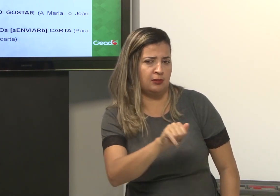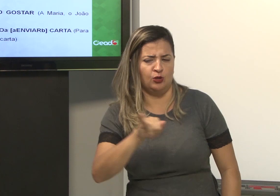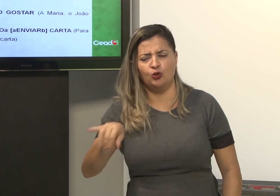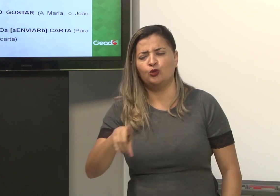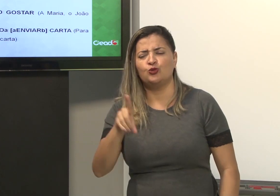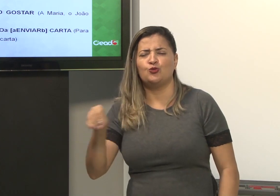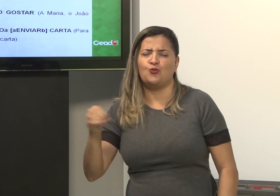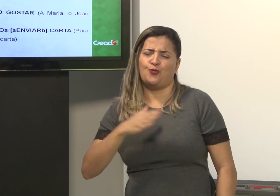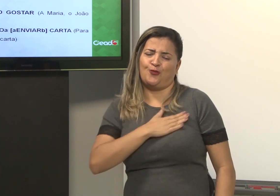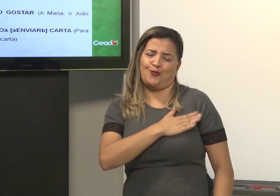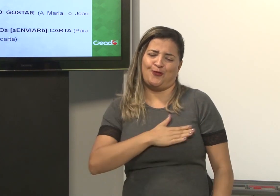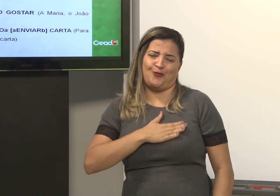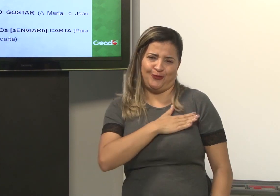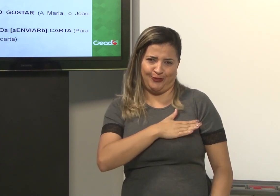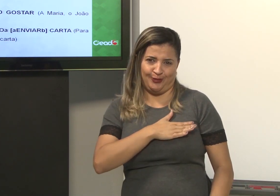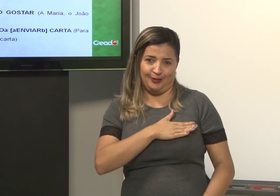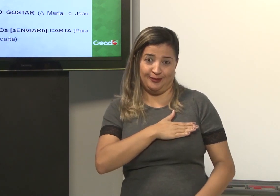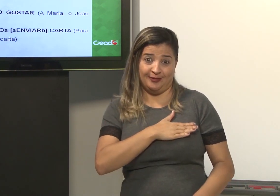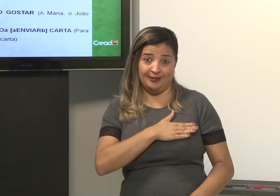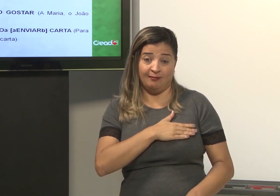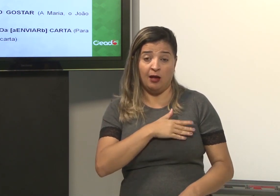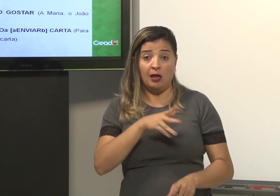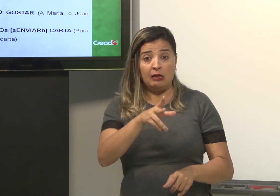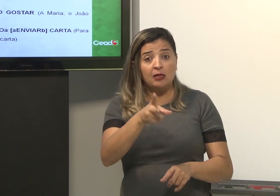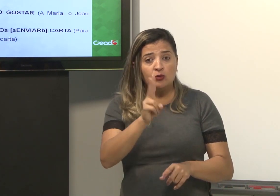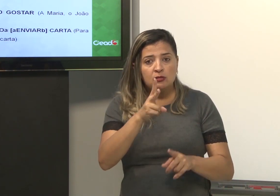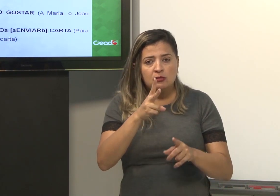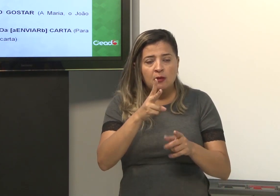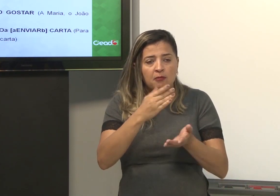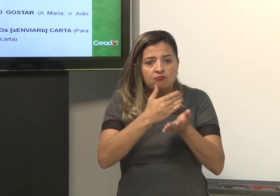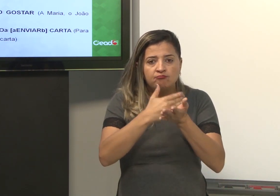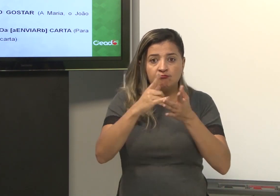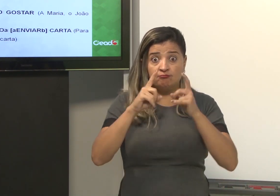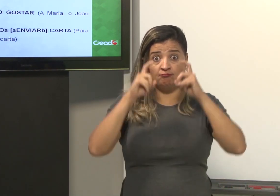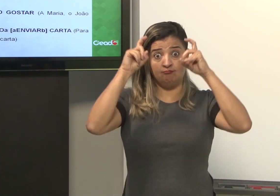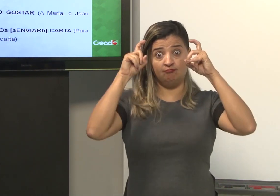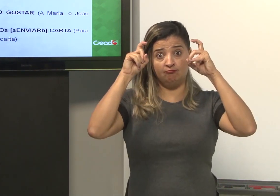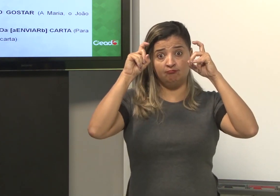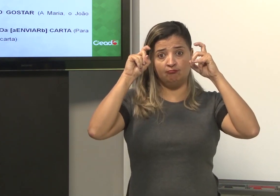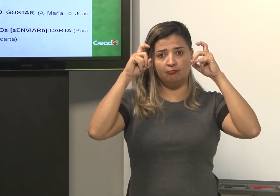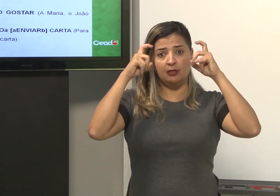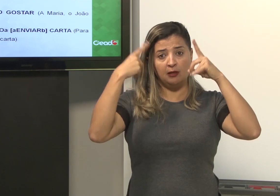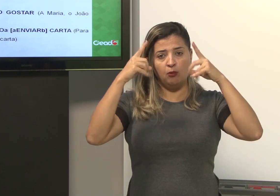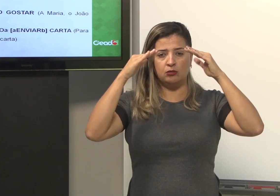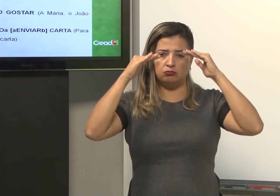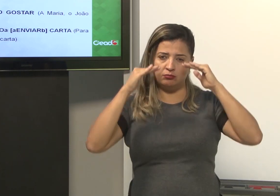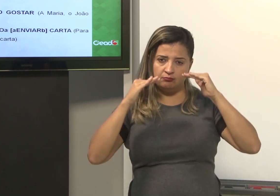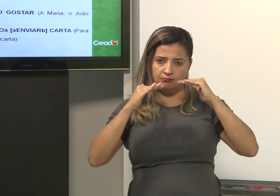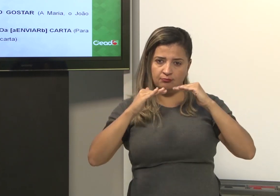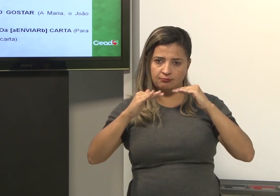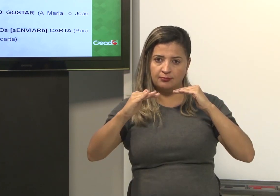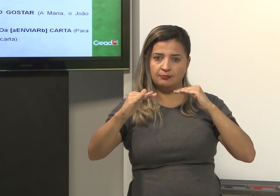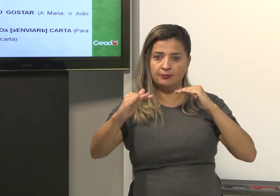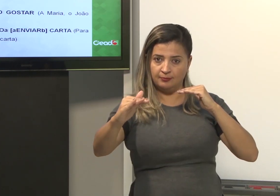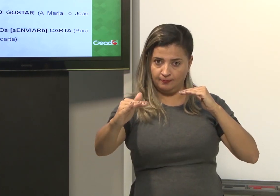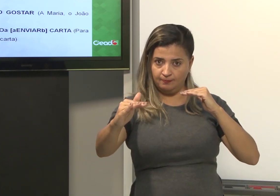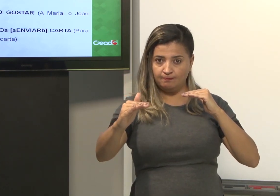Maria, gosta de João. Mudar de lugar, mas tendo a expressão, olha. O erguer das sobrancelhas e